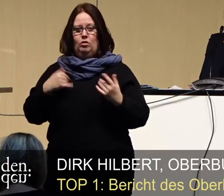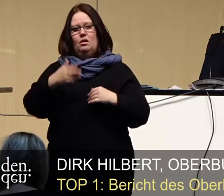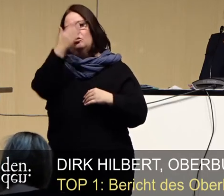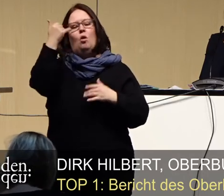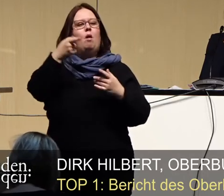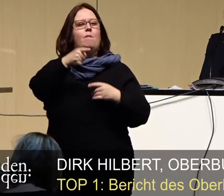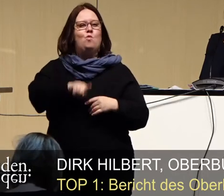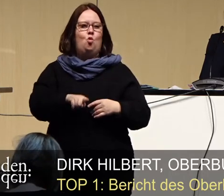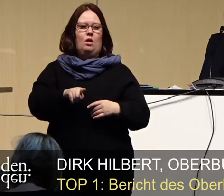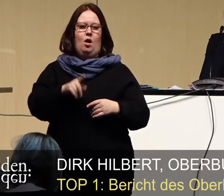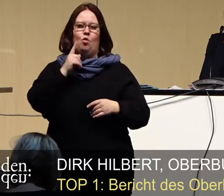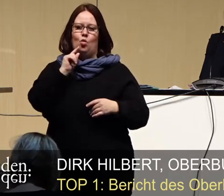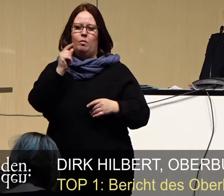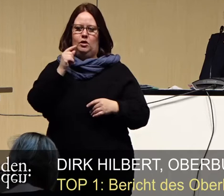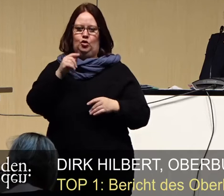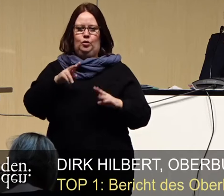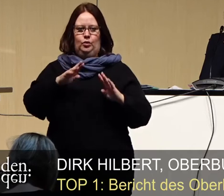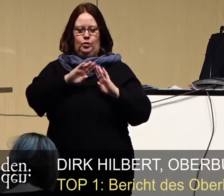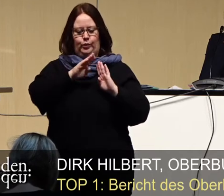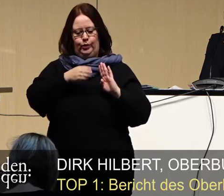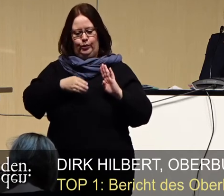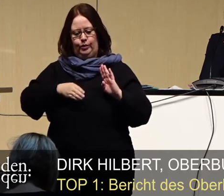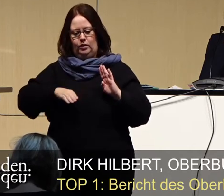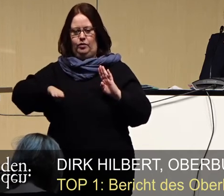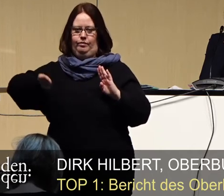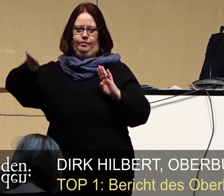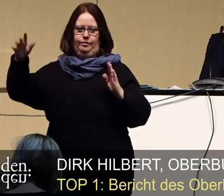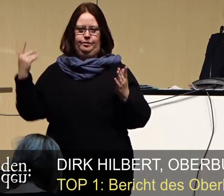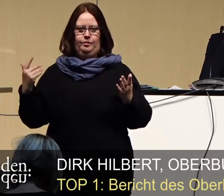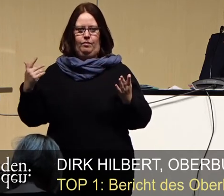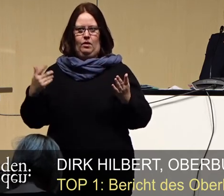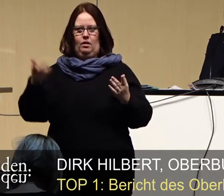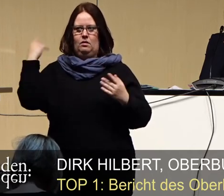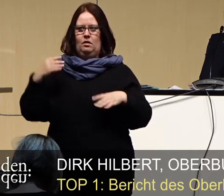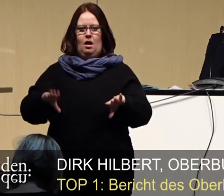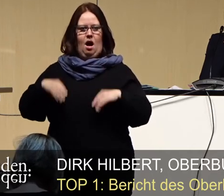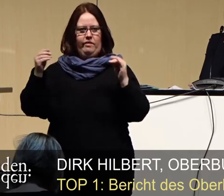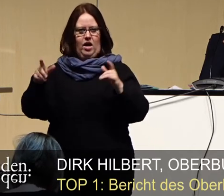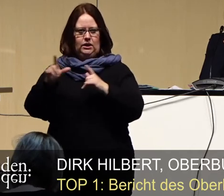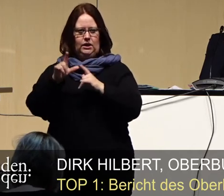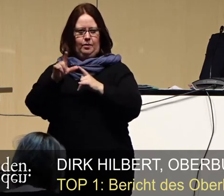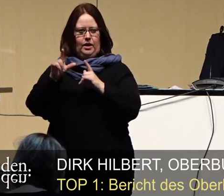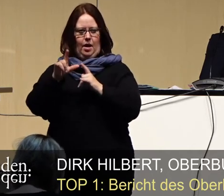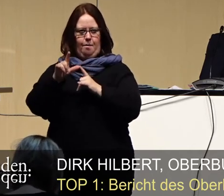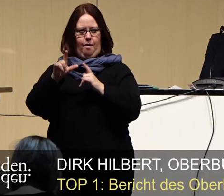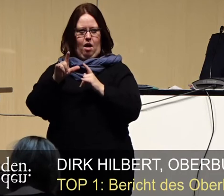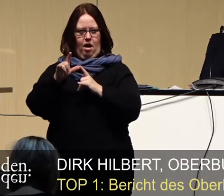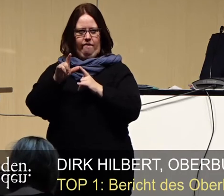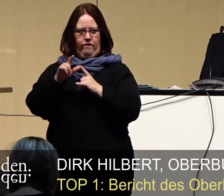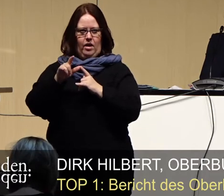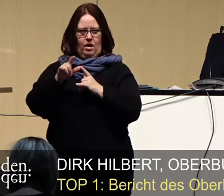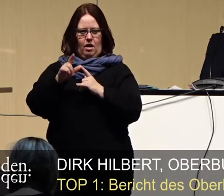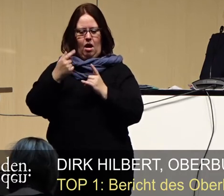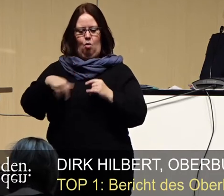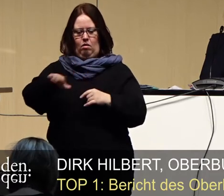Sommermonate nur eine kleine Atempause verschafft haben. Seit Anfang September verzeichnen wir